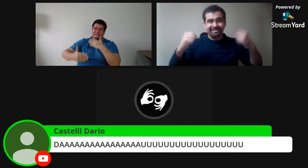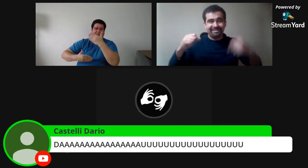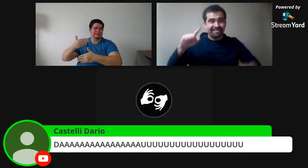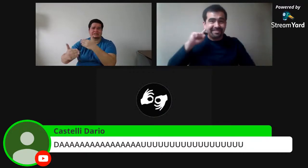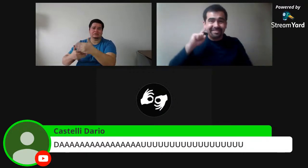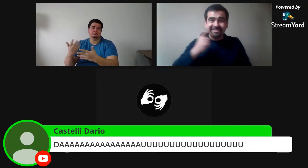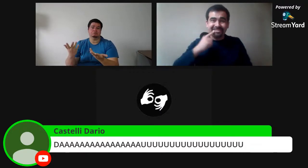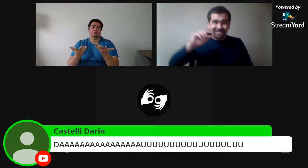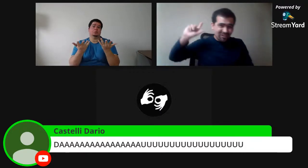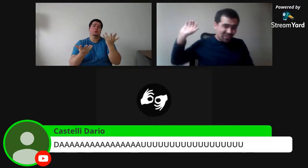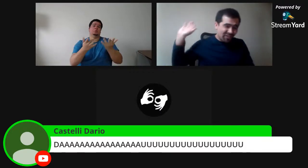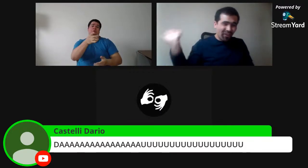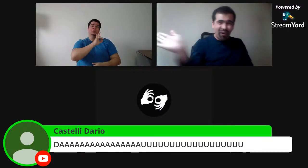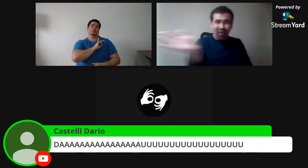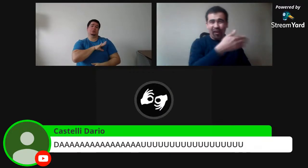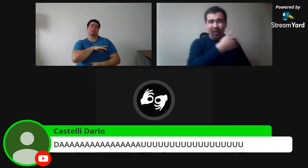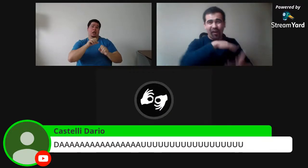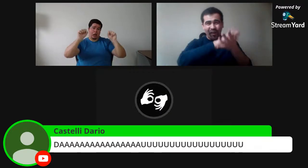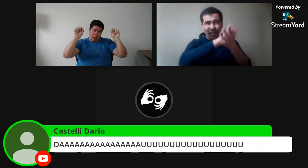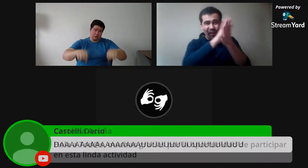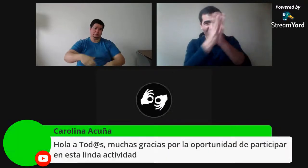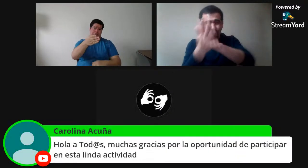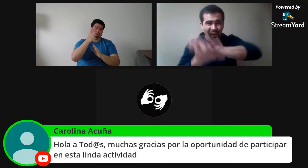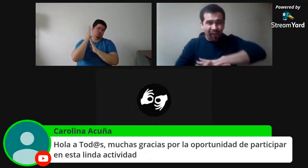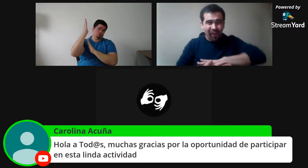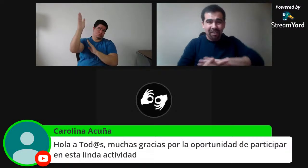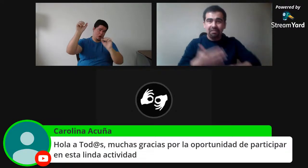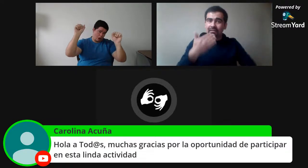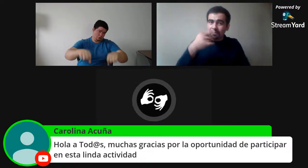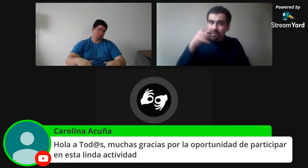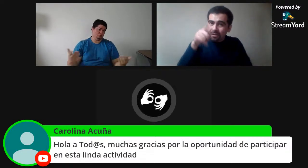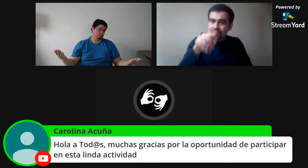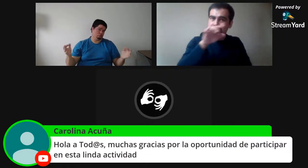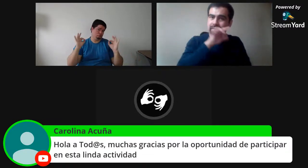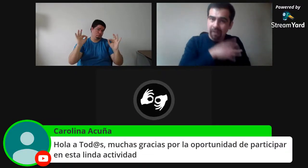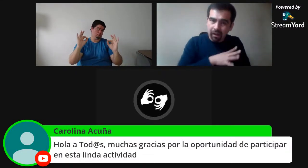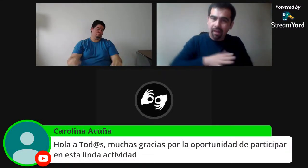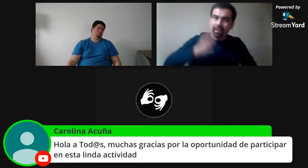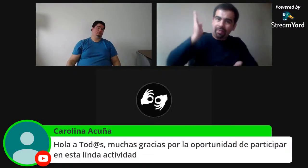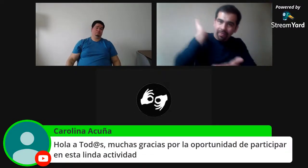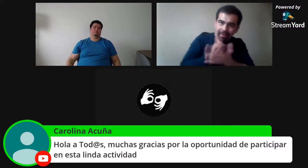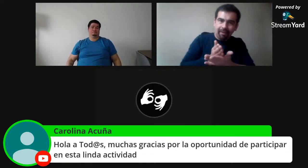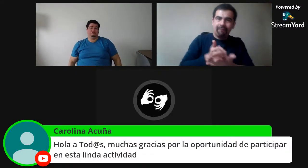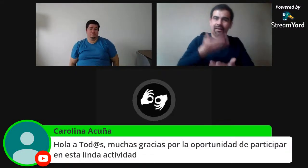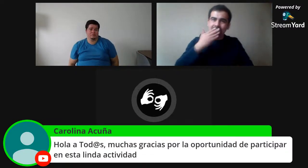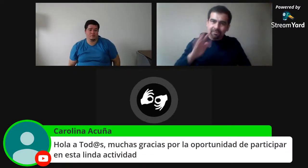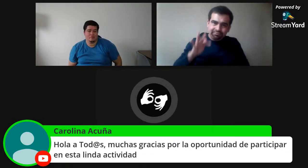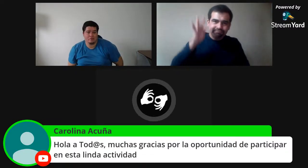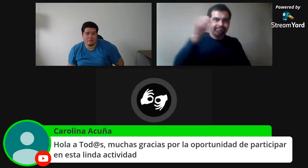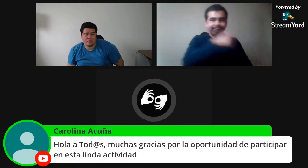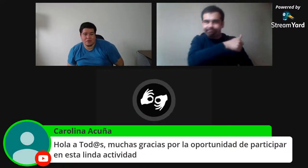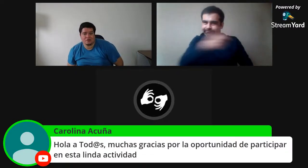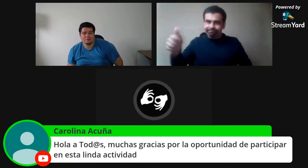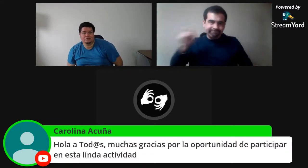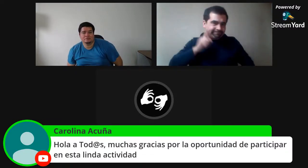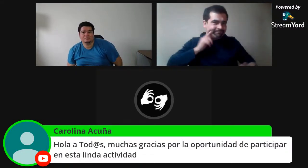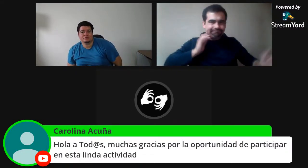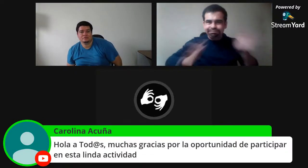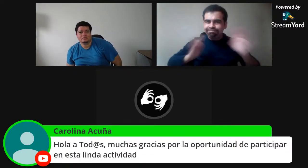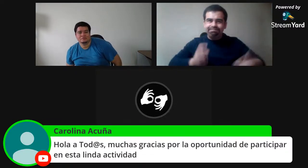que expresa, expresa, expresa mucha poesía allá en Brasil y acá en